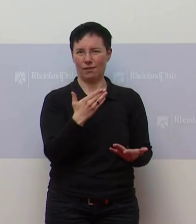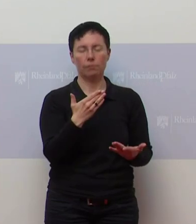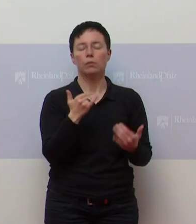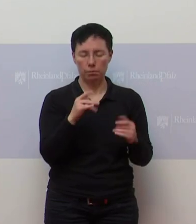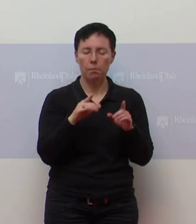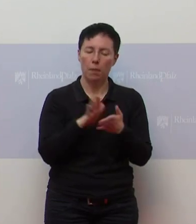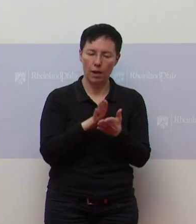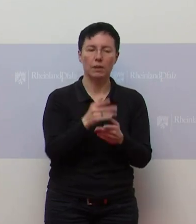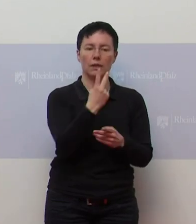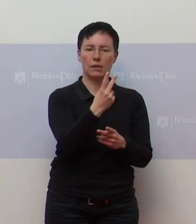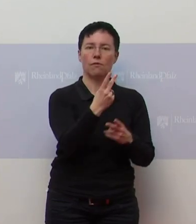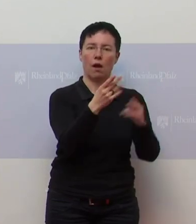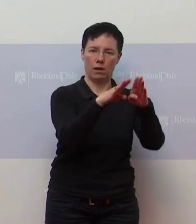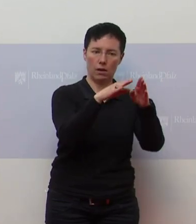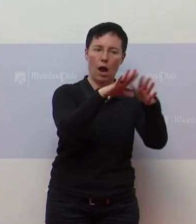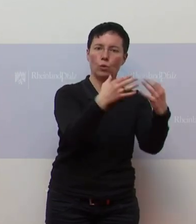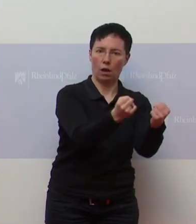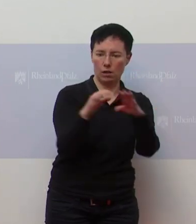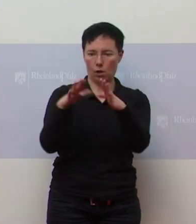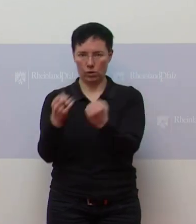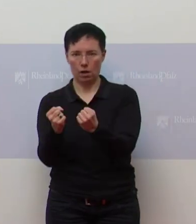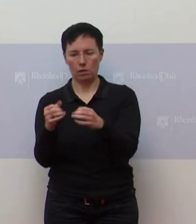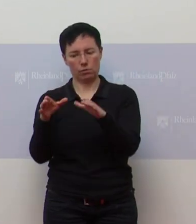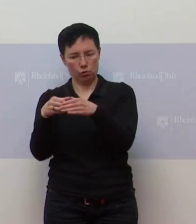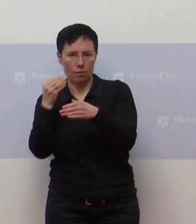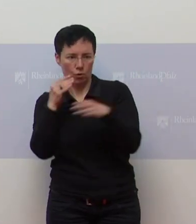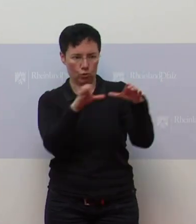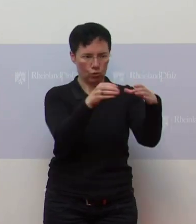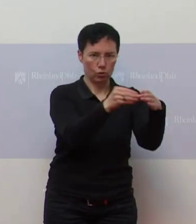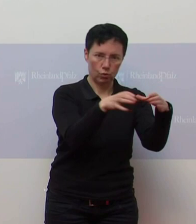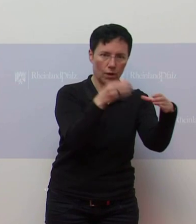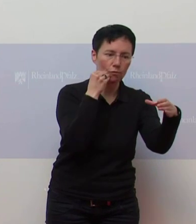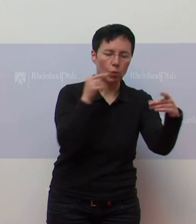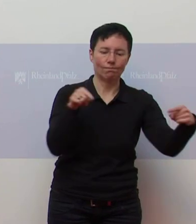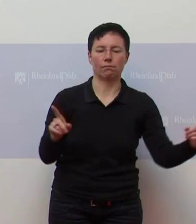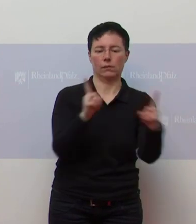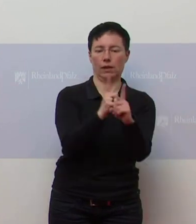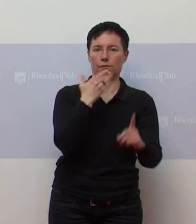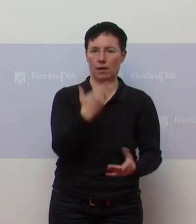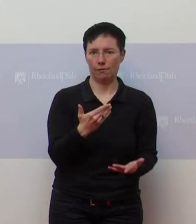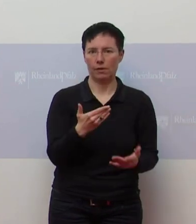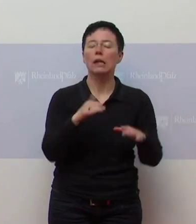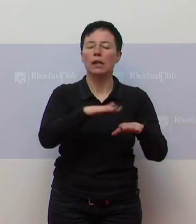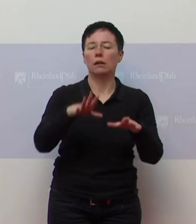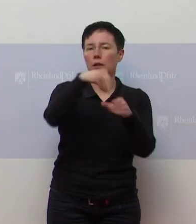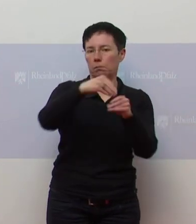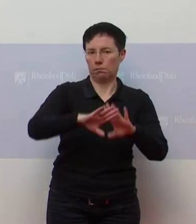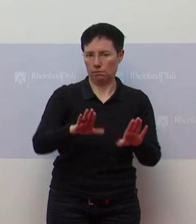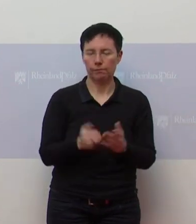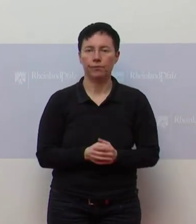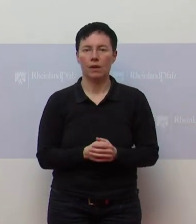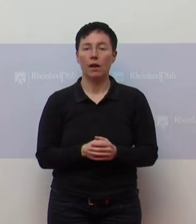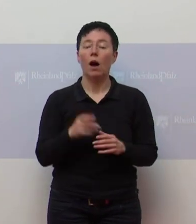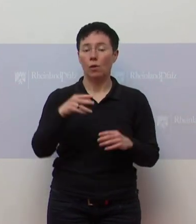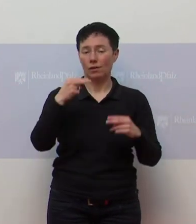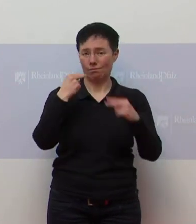maximal fünf Personen, Kinder unter 14 werden nicht mitgezählt. Das heißt aber auch für die Gastronomie, für den Einzelhandel, für alle, die